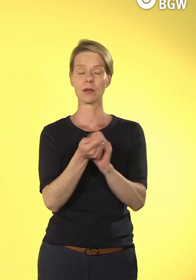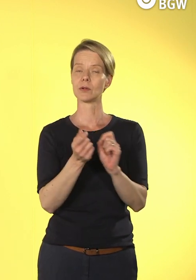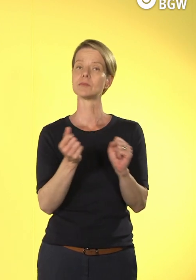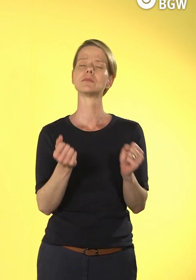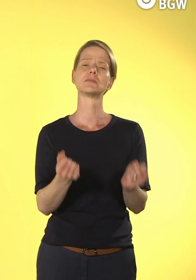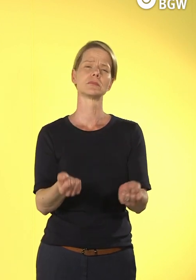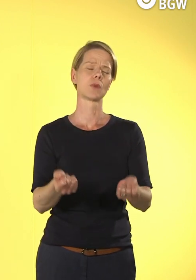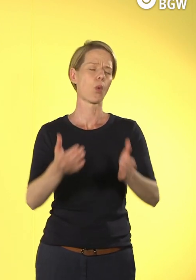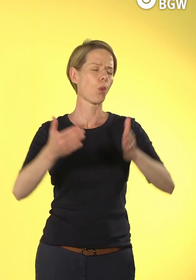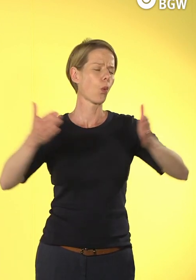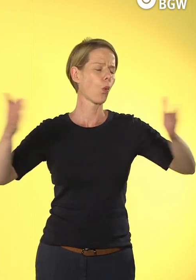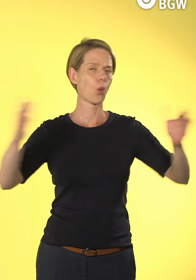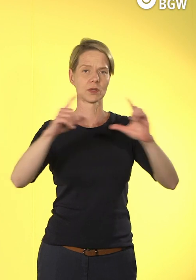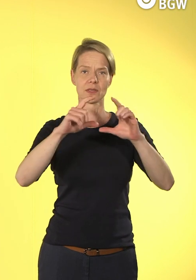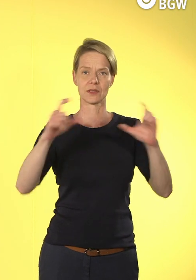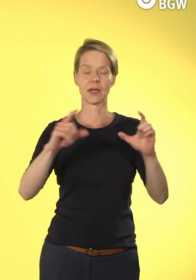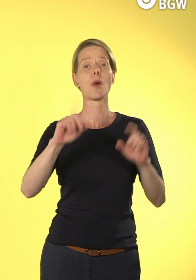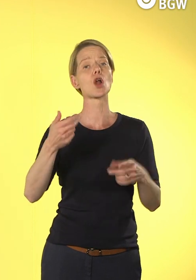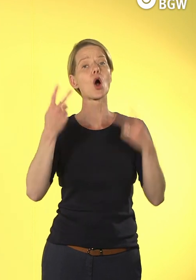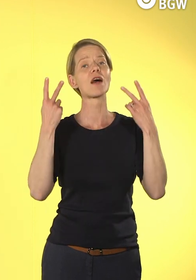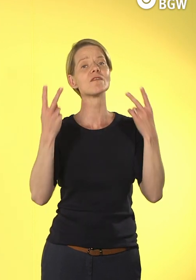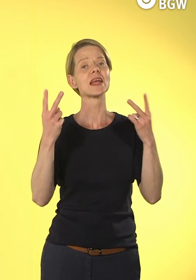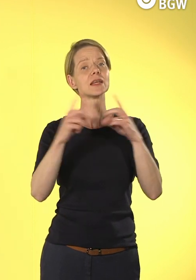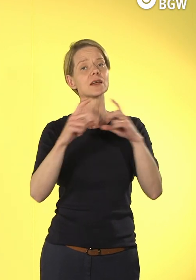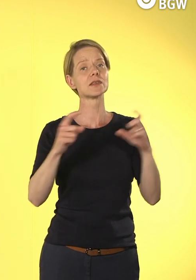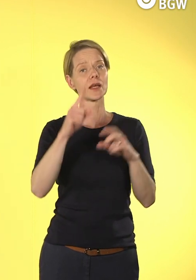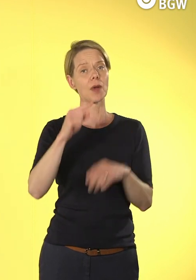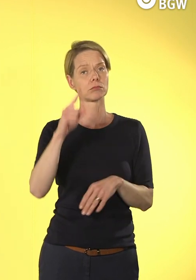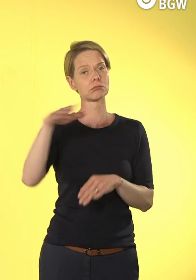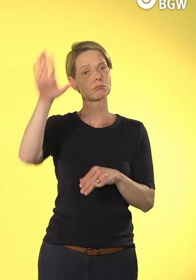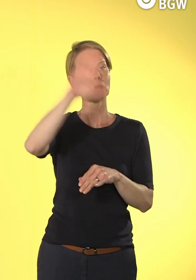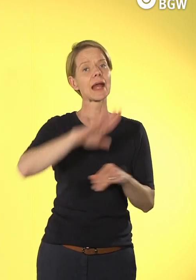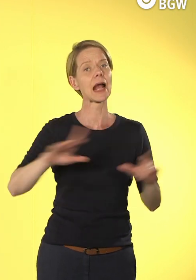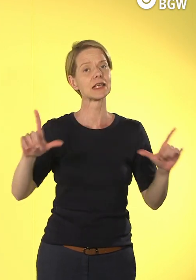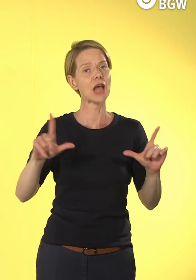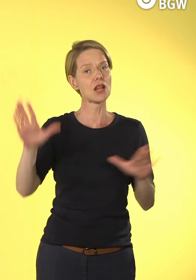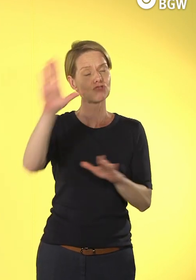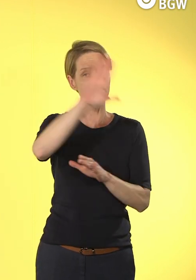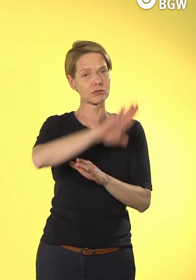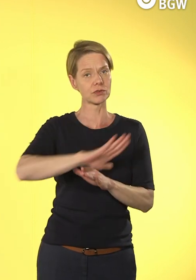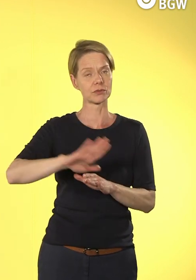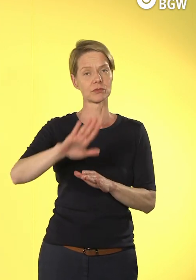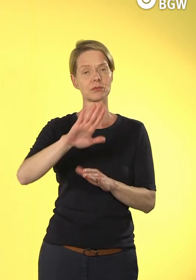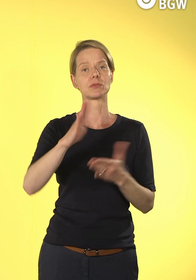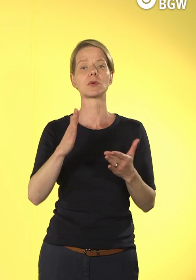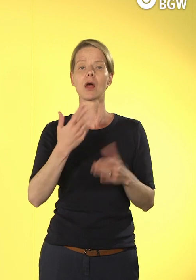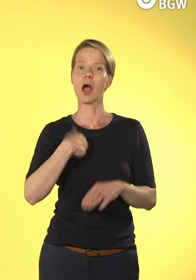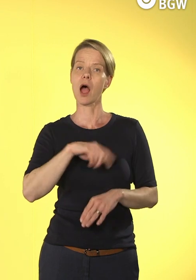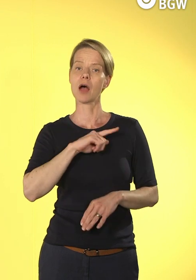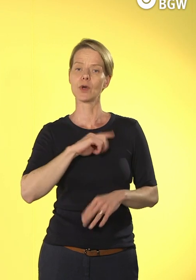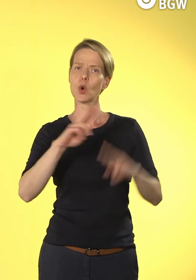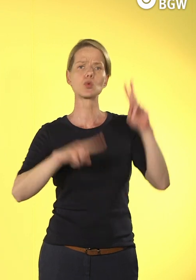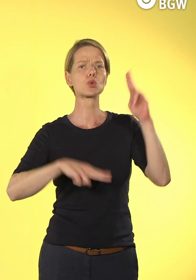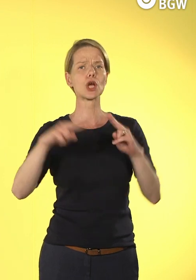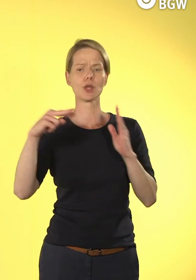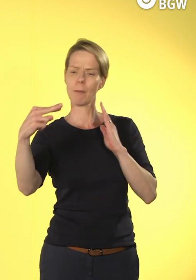gesamtgesellschaftlich, wirtschaftlich. Auch in der Sozialwirtschaft. Auf verschiedene Arten und Weisen. Wir können es mit verschiedenen Brillen anschauen.